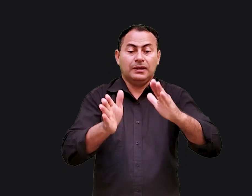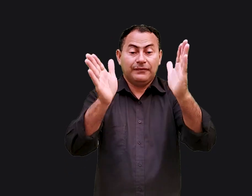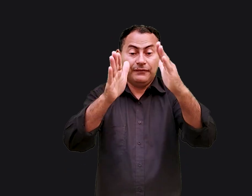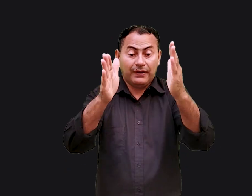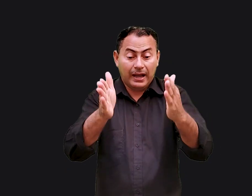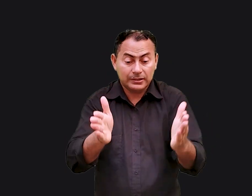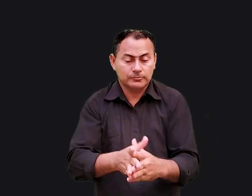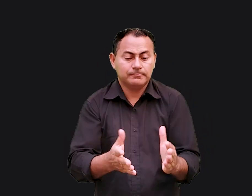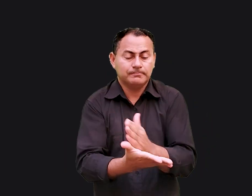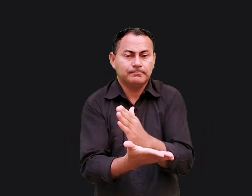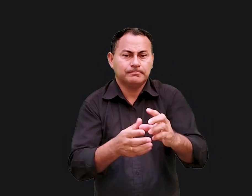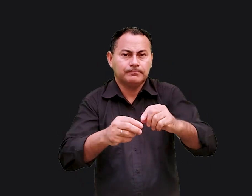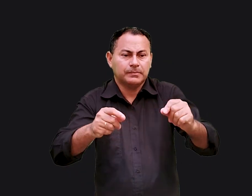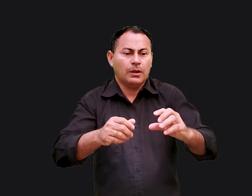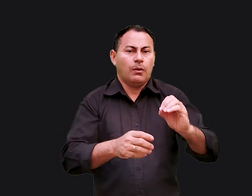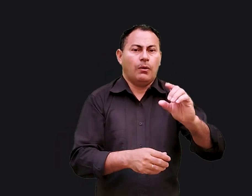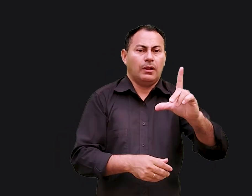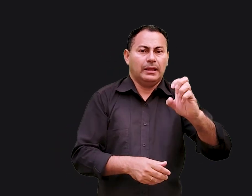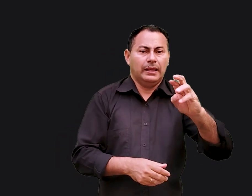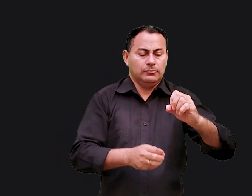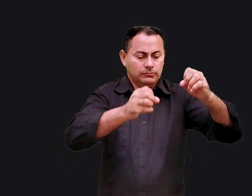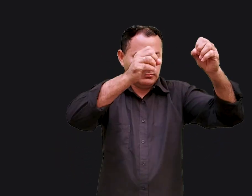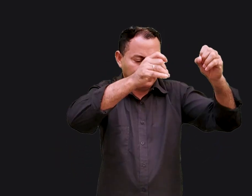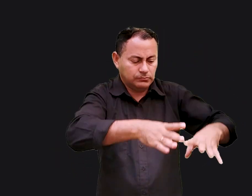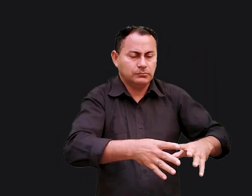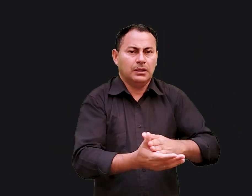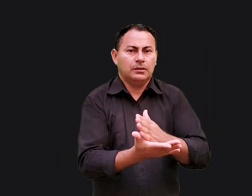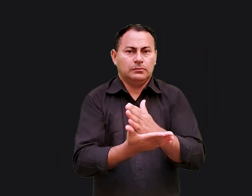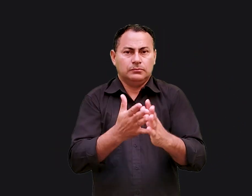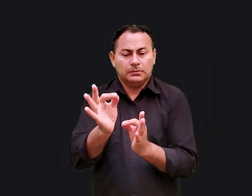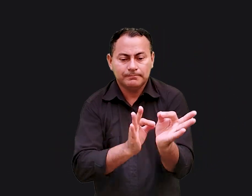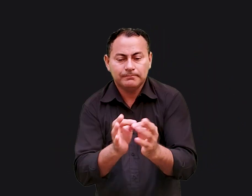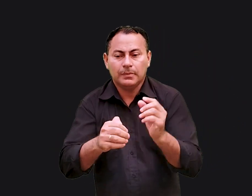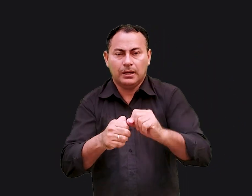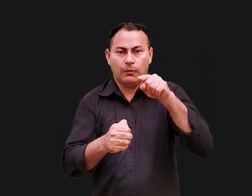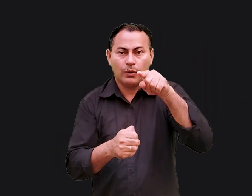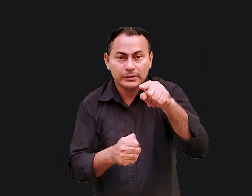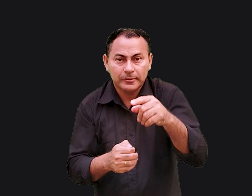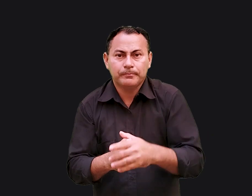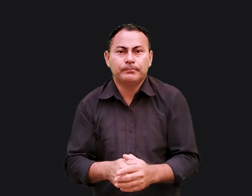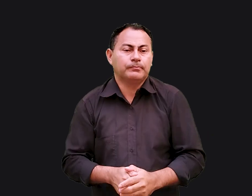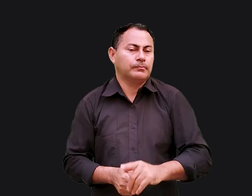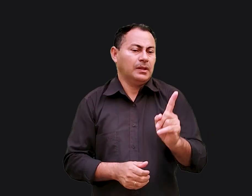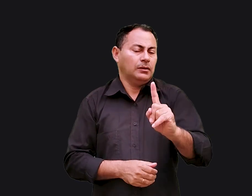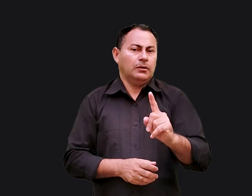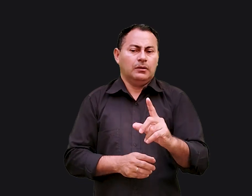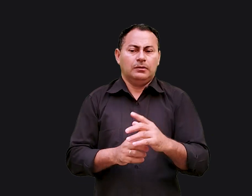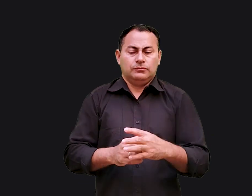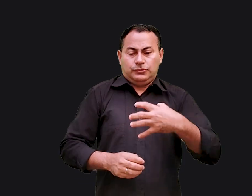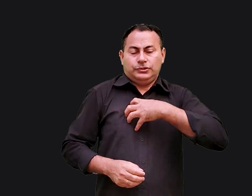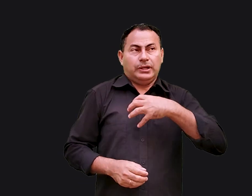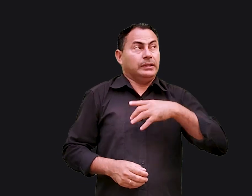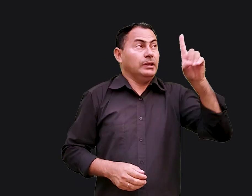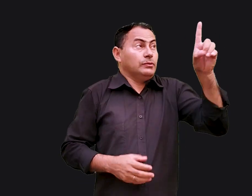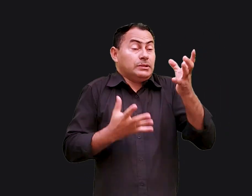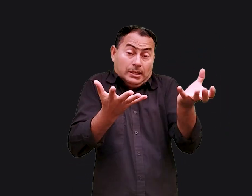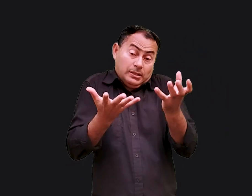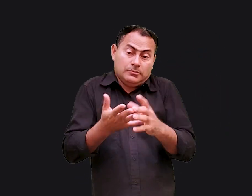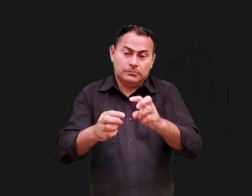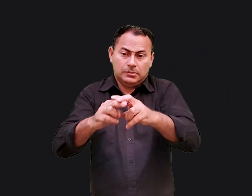Vocês são o vaso. São os pedacinhos do vaso que o oleiro, o escultor, Deus está formando. Vocês não estavam ficando do jeito que Deus